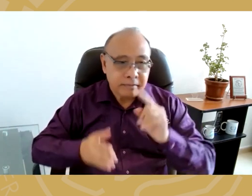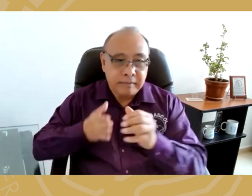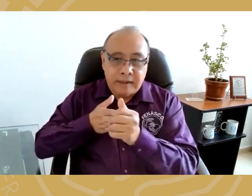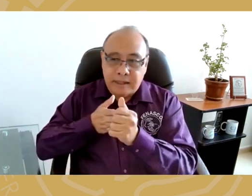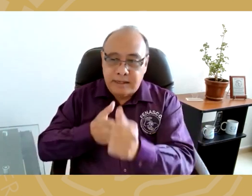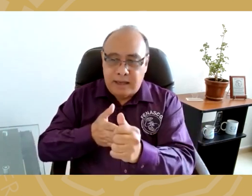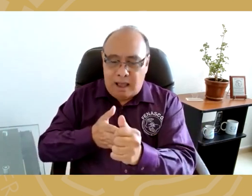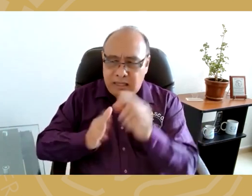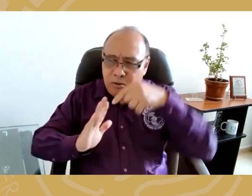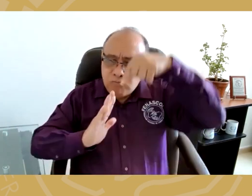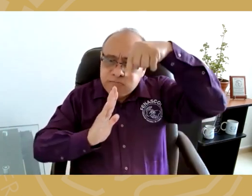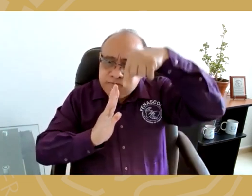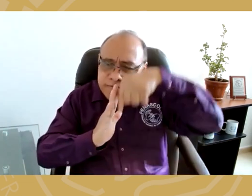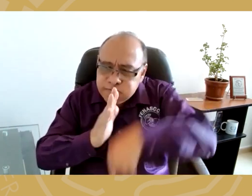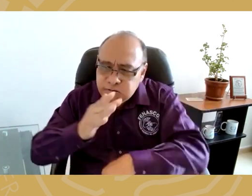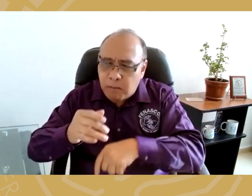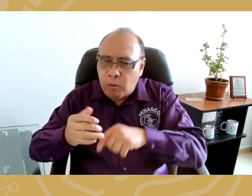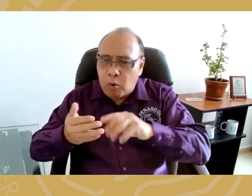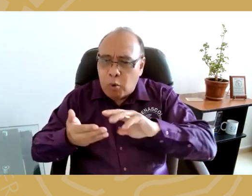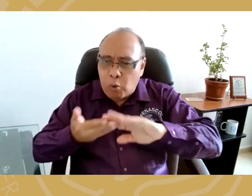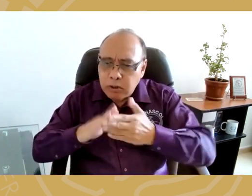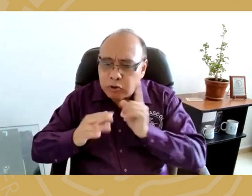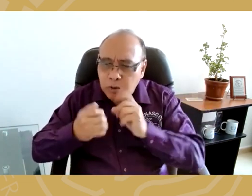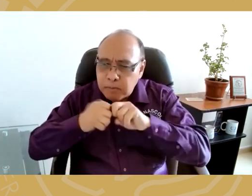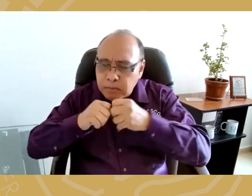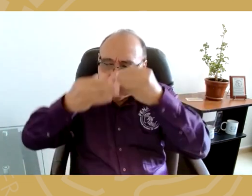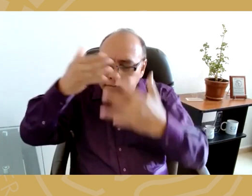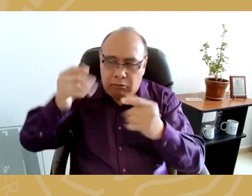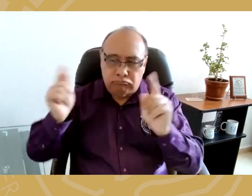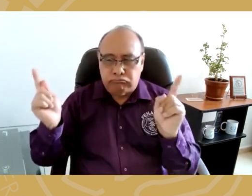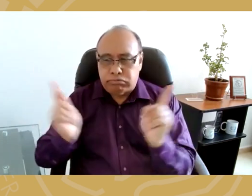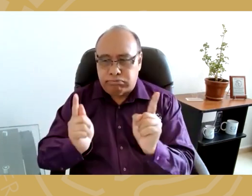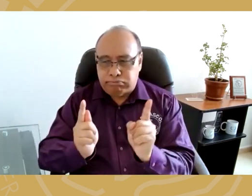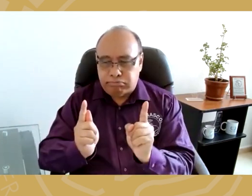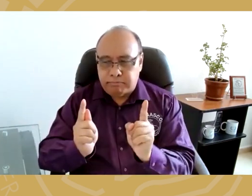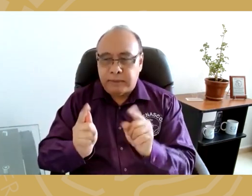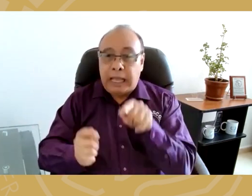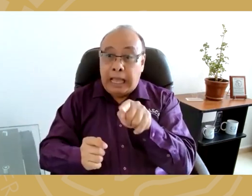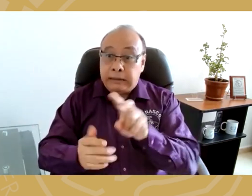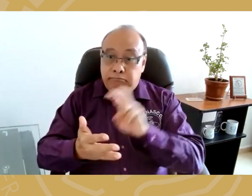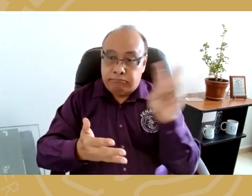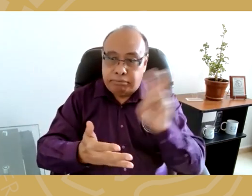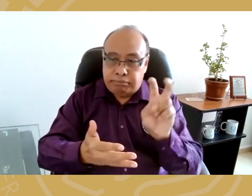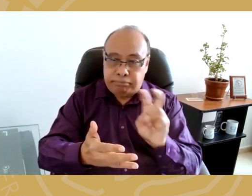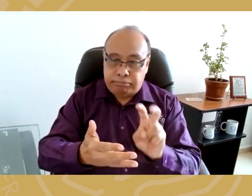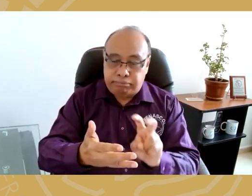Esta guía simplificada no profundiza sobre las problemáticas de la comunidad sorda. Pueden imprimirla